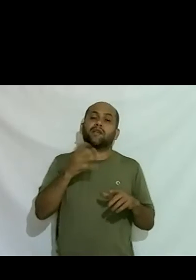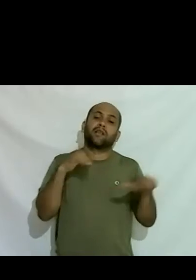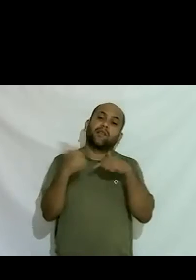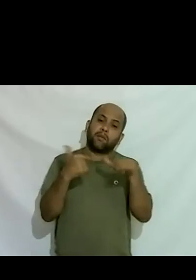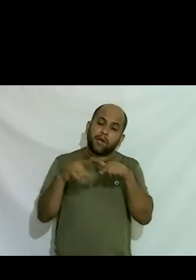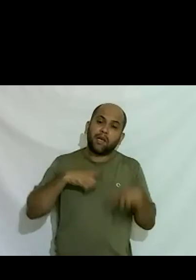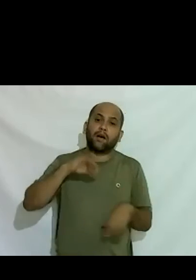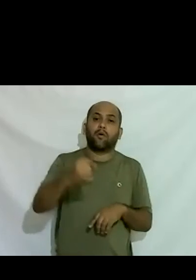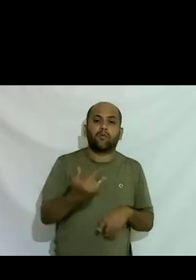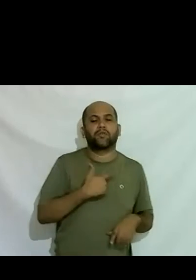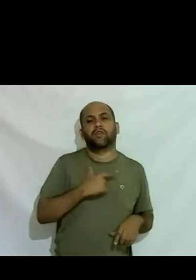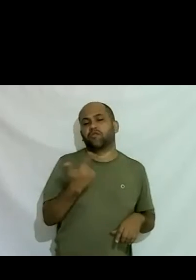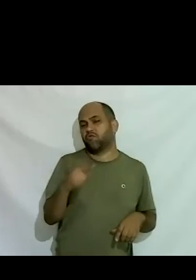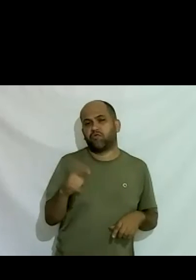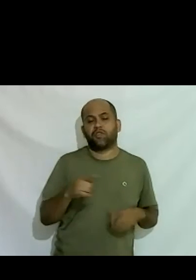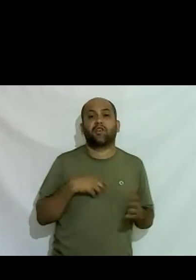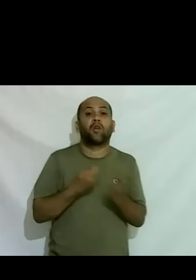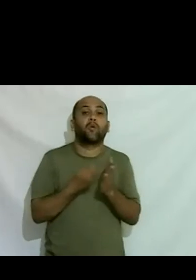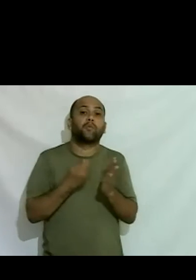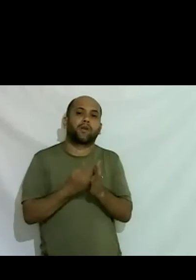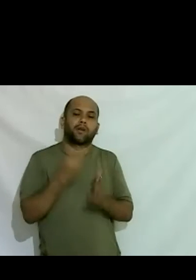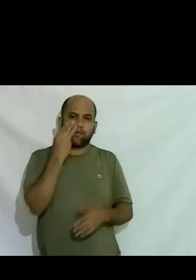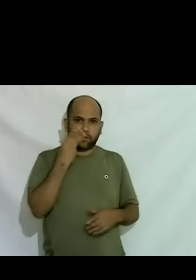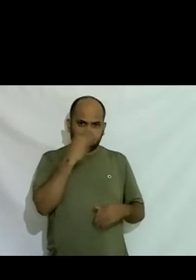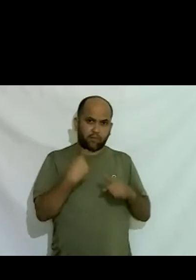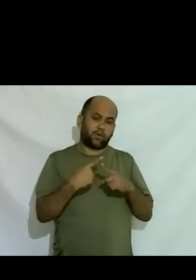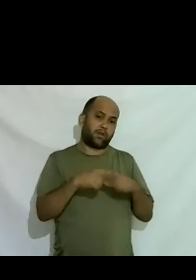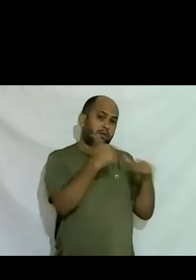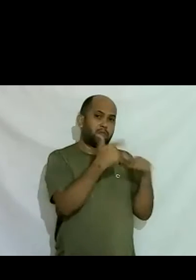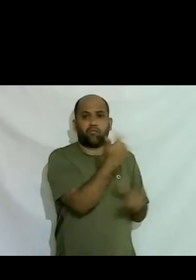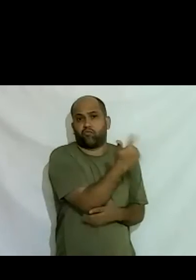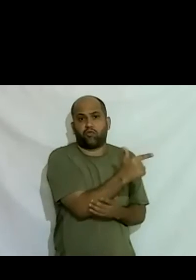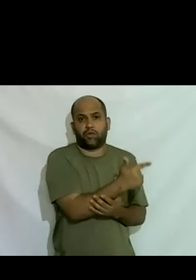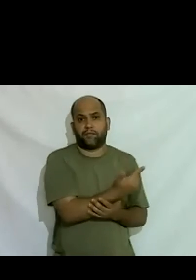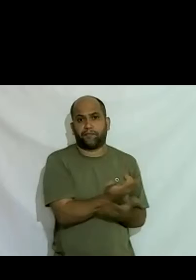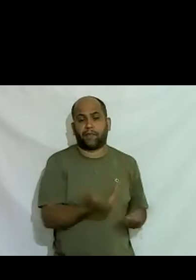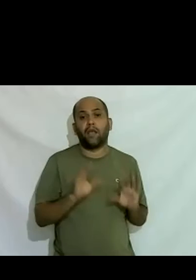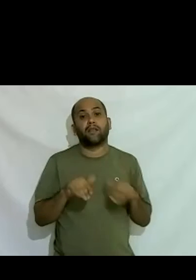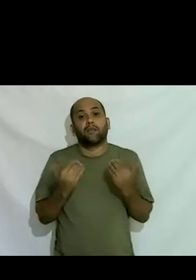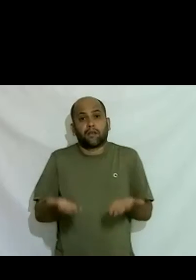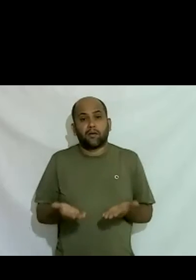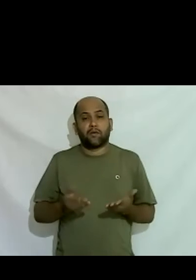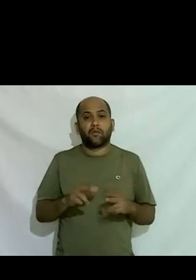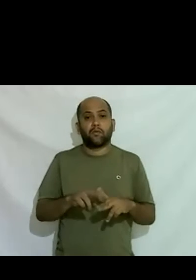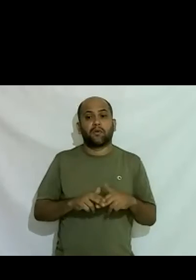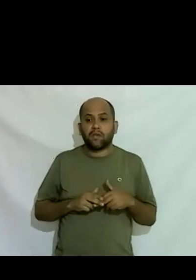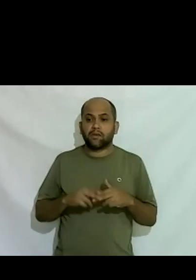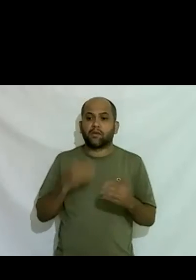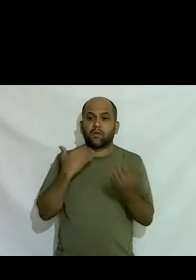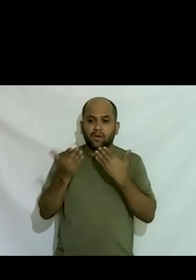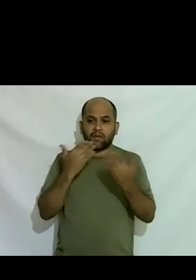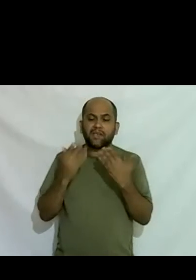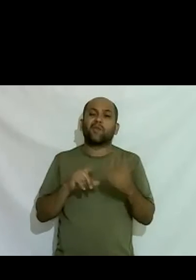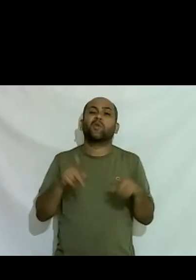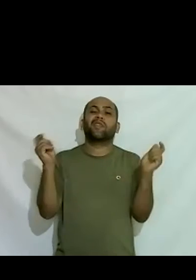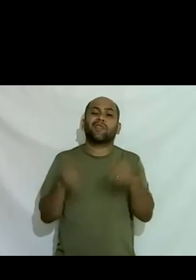oportunidade eram obrigados a ficar na prostituição por falta de opção e diante disso eu conversando com o João Mery falei o que a gente